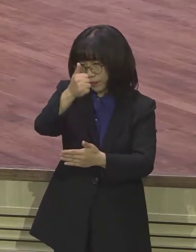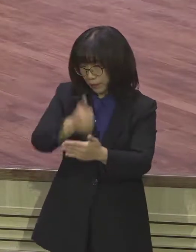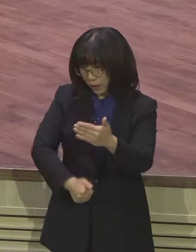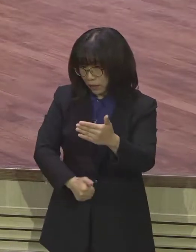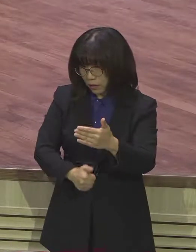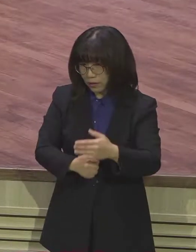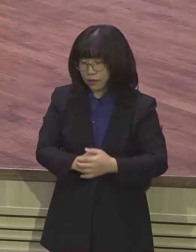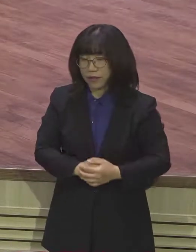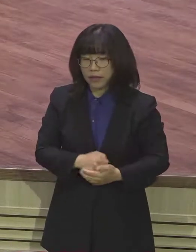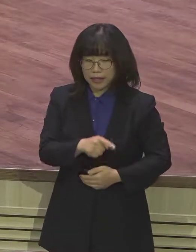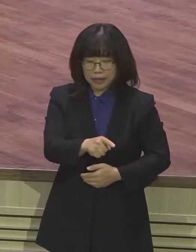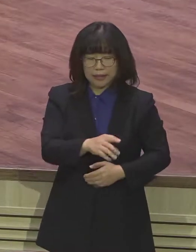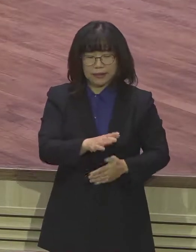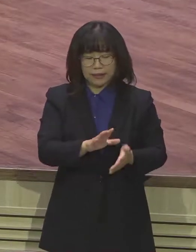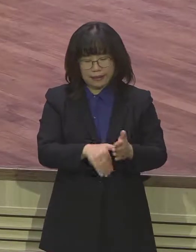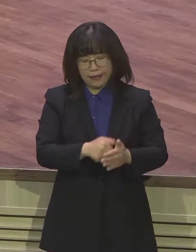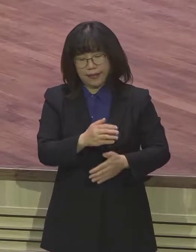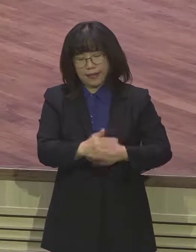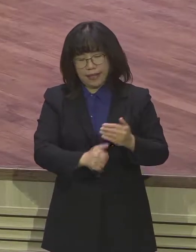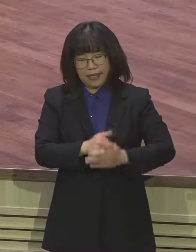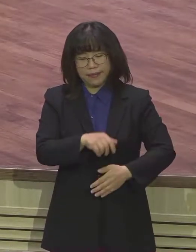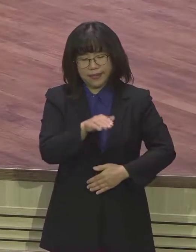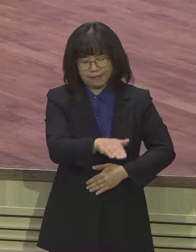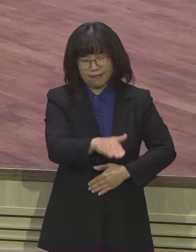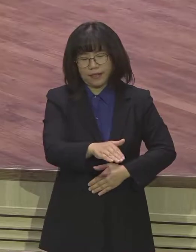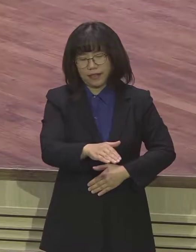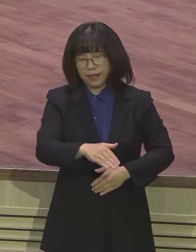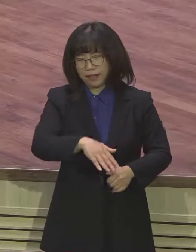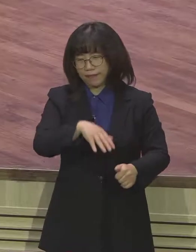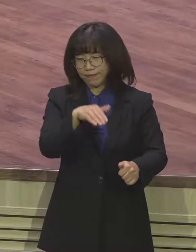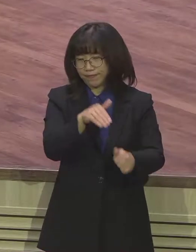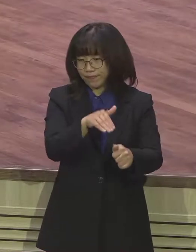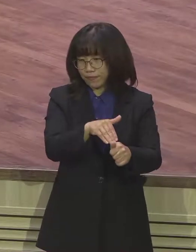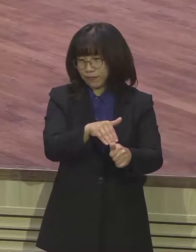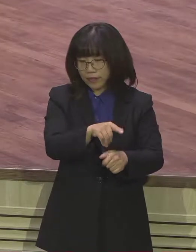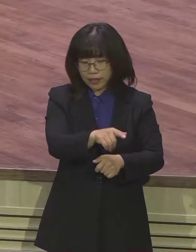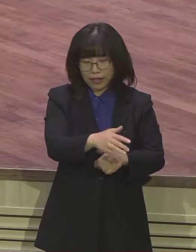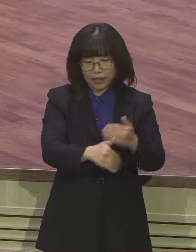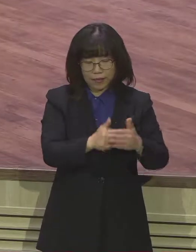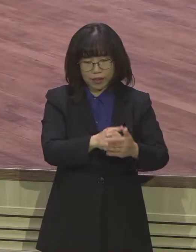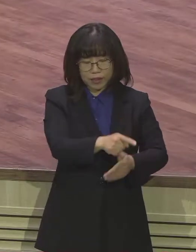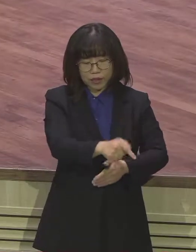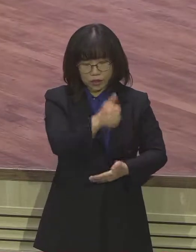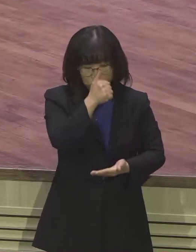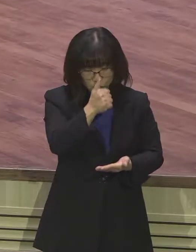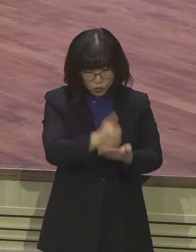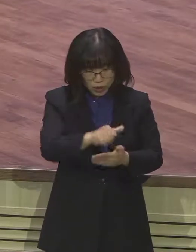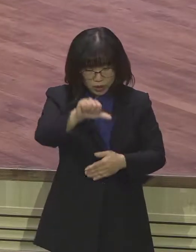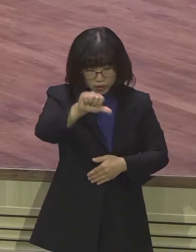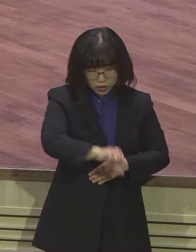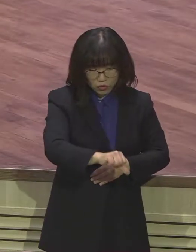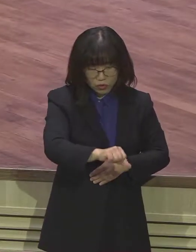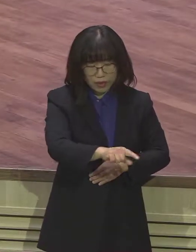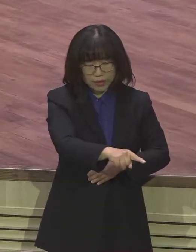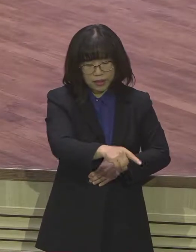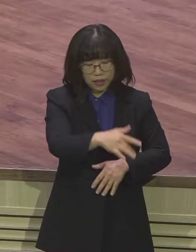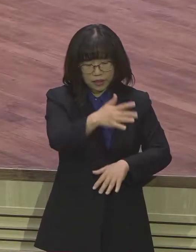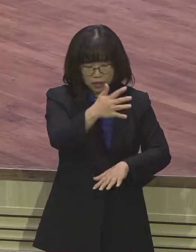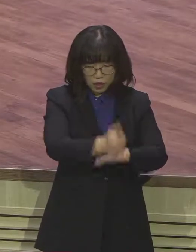이따 하나님의 다림줄이 작동하므로 모든 인간은 이제 하나님을 떠나 죄와 저죽 가운데 사단에게 종로를 타는 인생의 세 가지